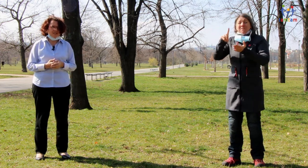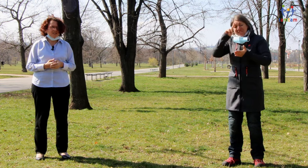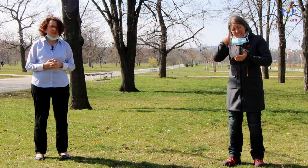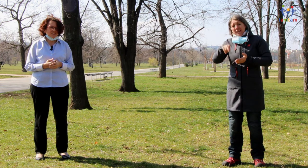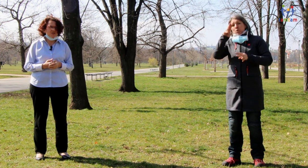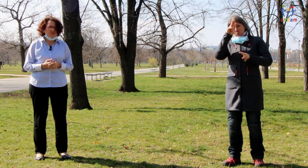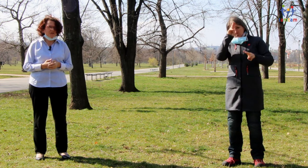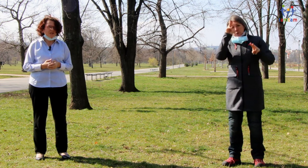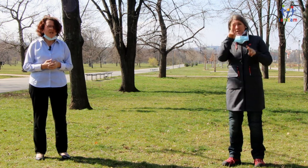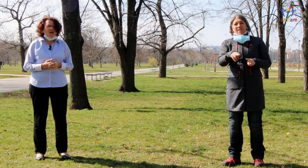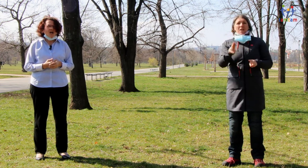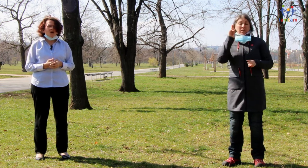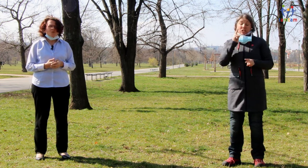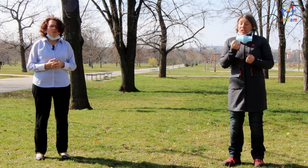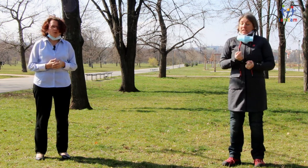neslyšícími a proto